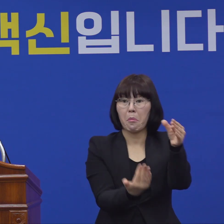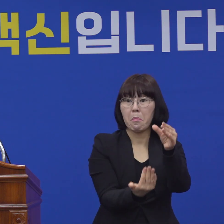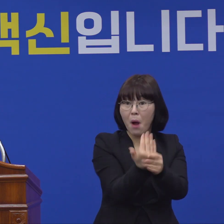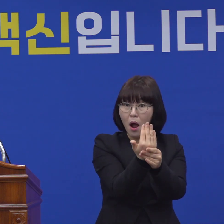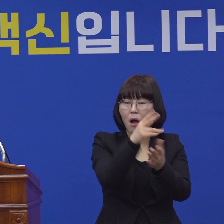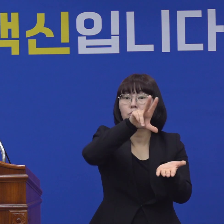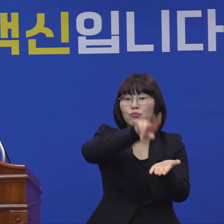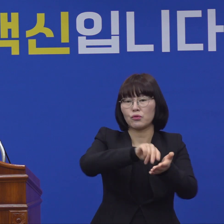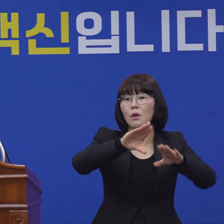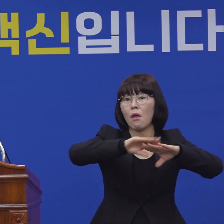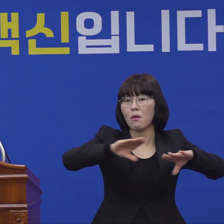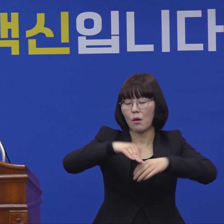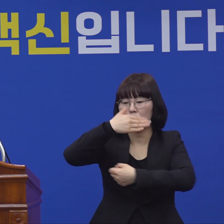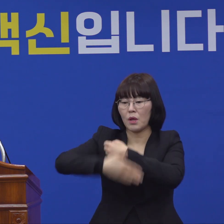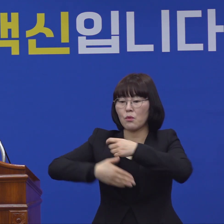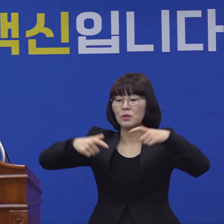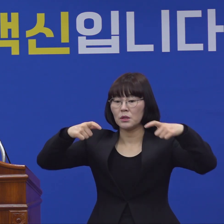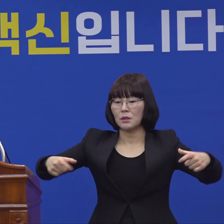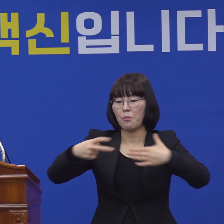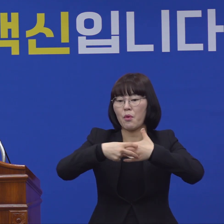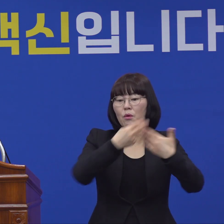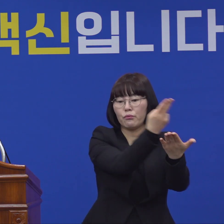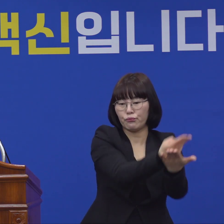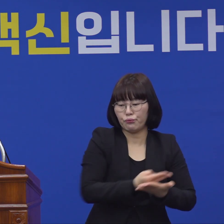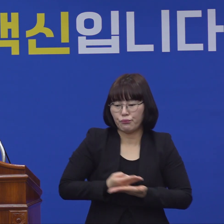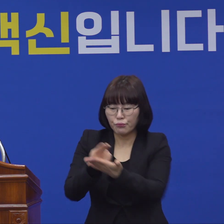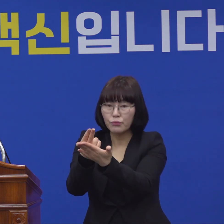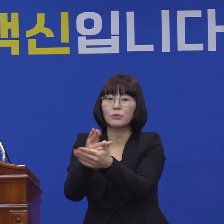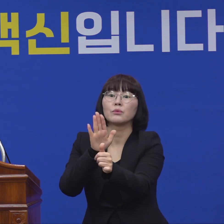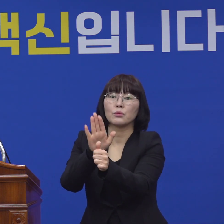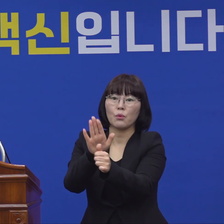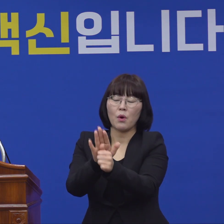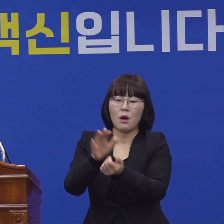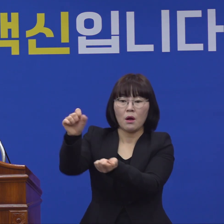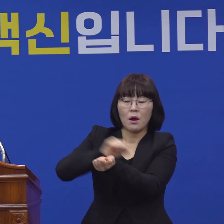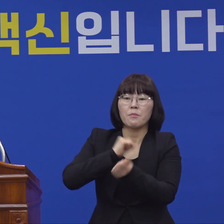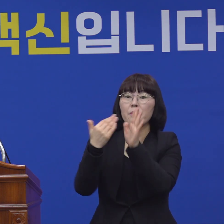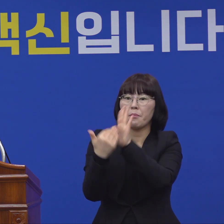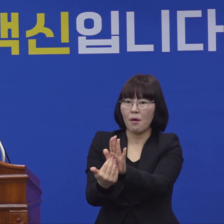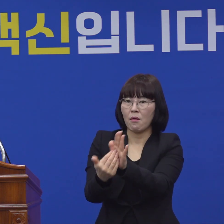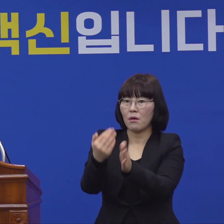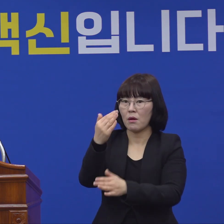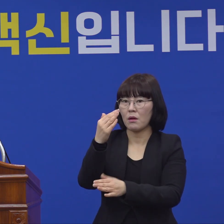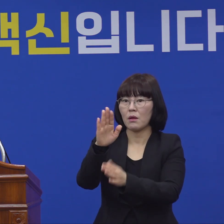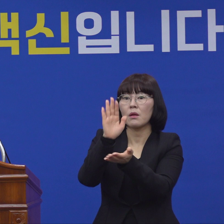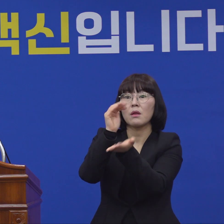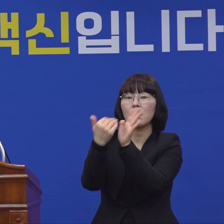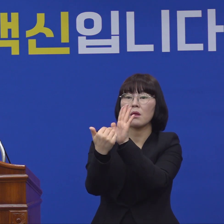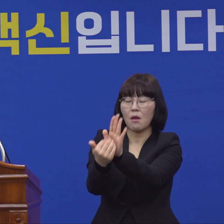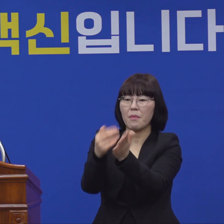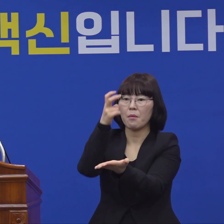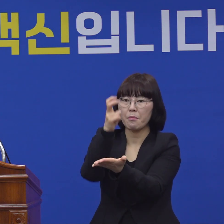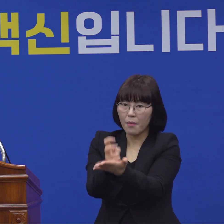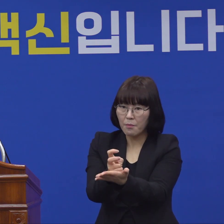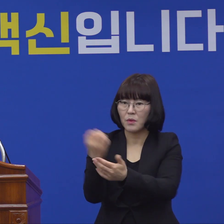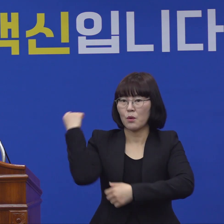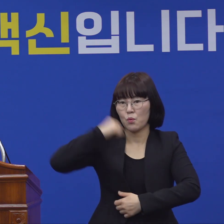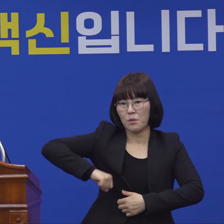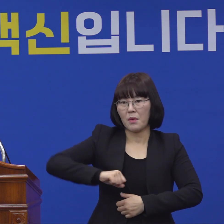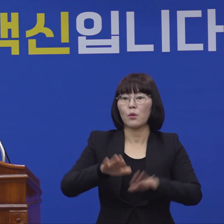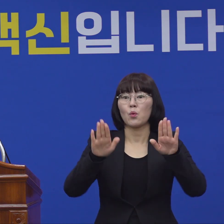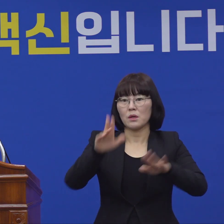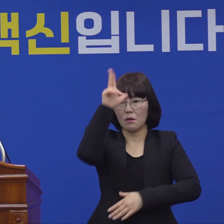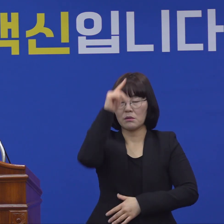위해 대구 지역 병원으로 입원 조치하고 감염병예방법 위반제 등으로 오늘 중 고발할 계획입니다.